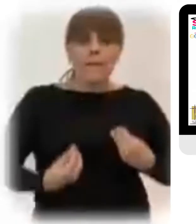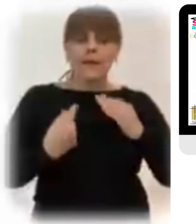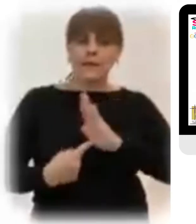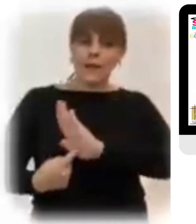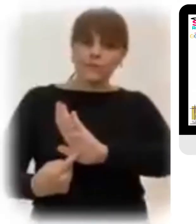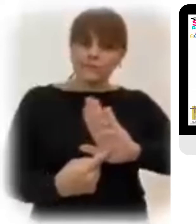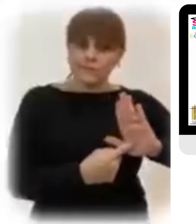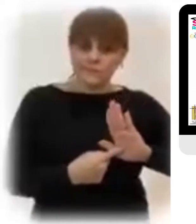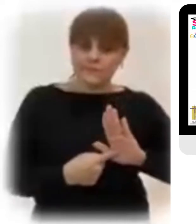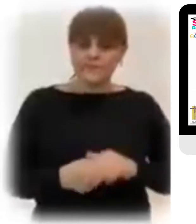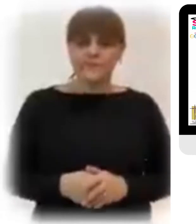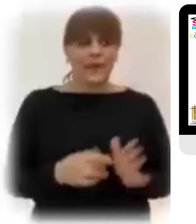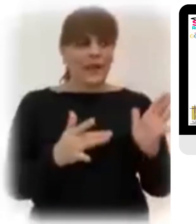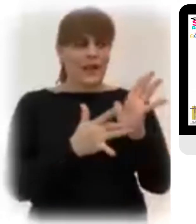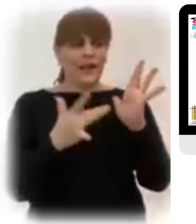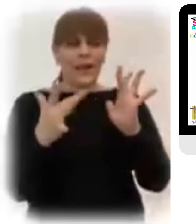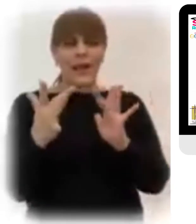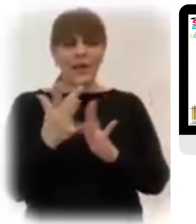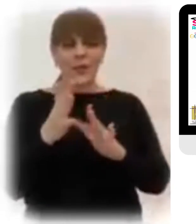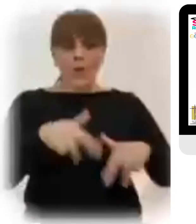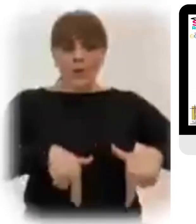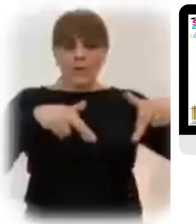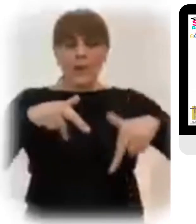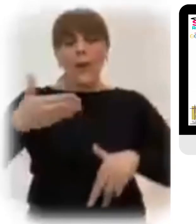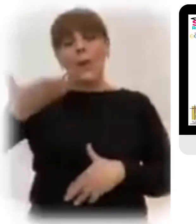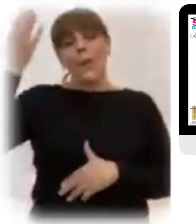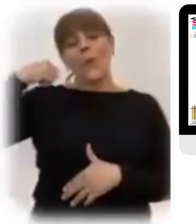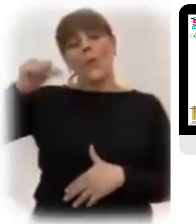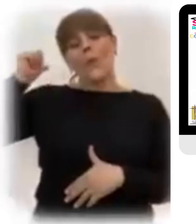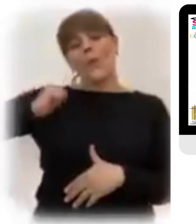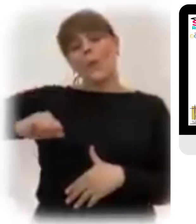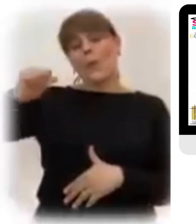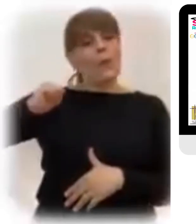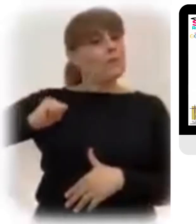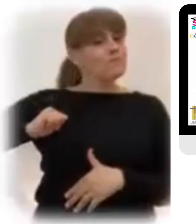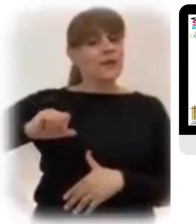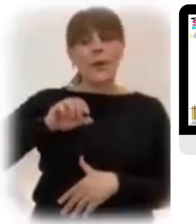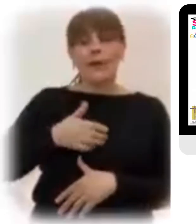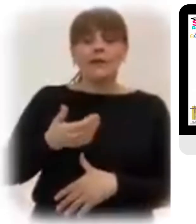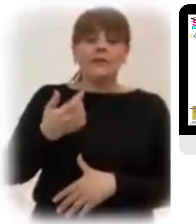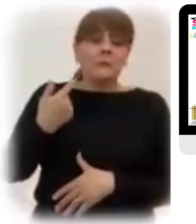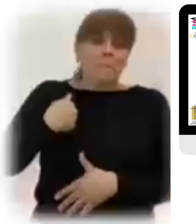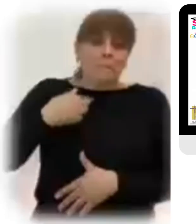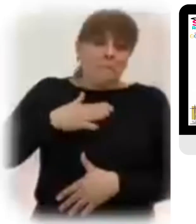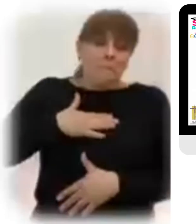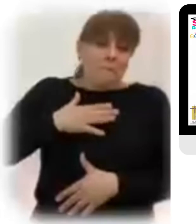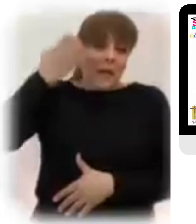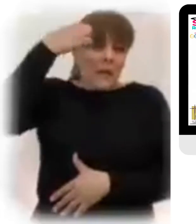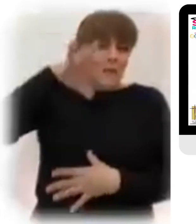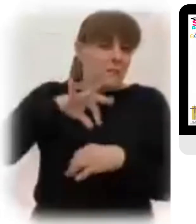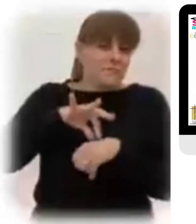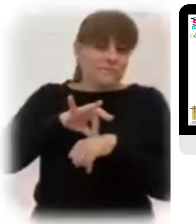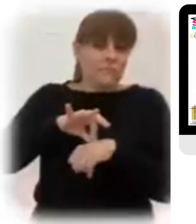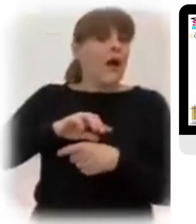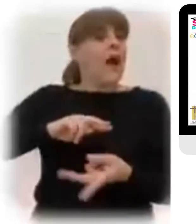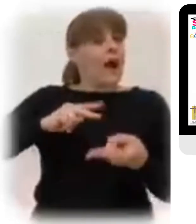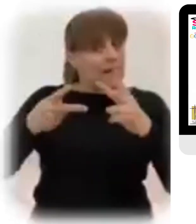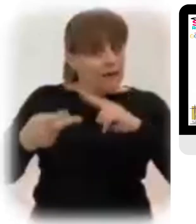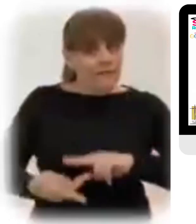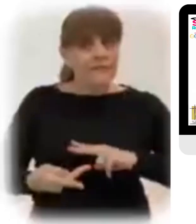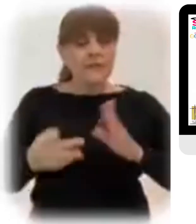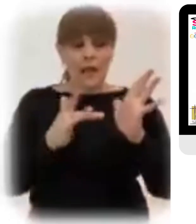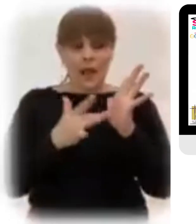La resurrección de Jesús no queda en el pasado Como un acontecimiento bello Pero lejano